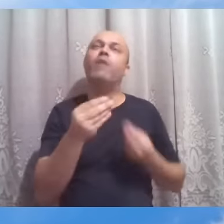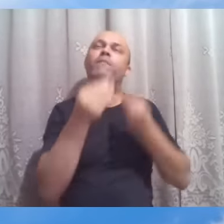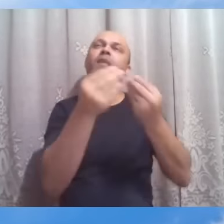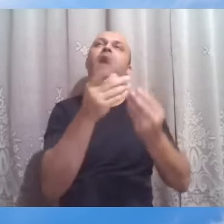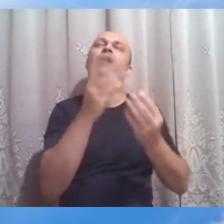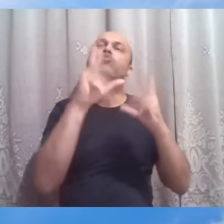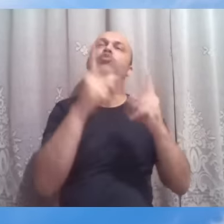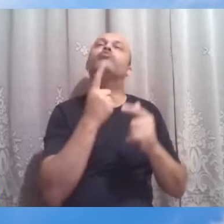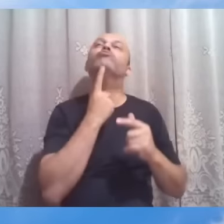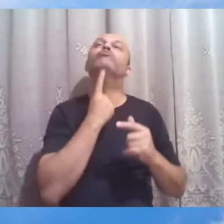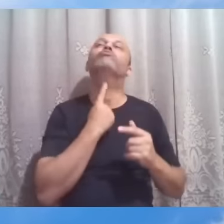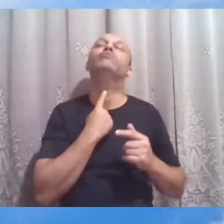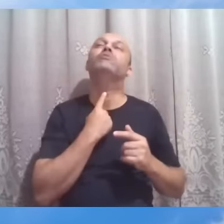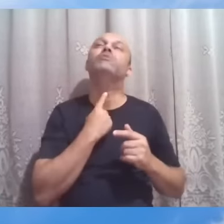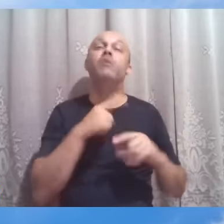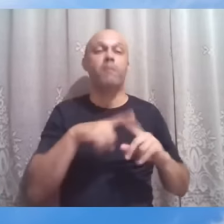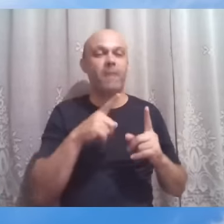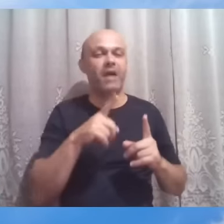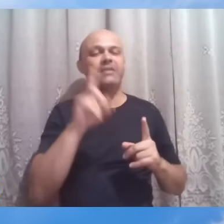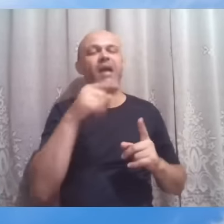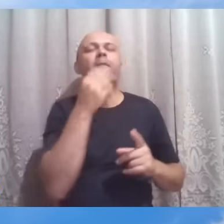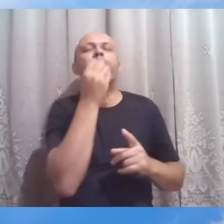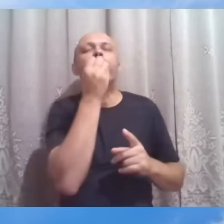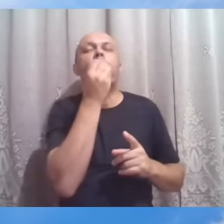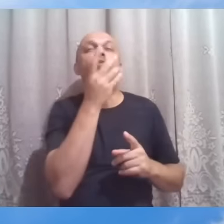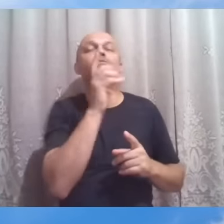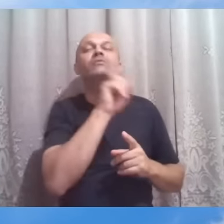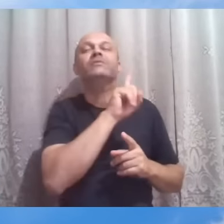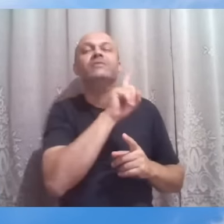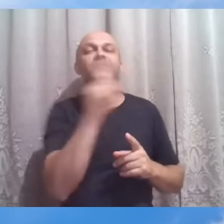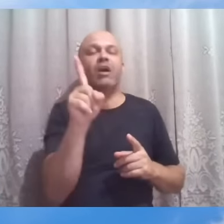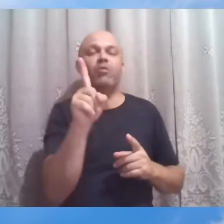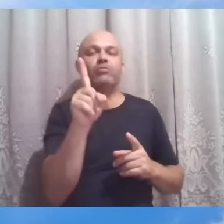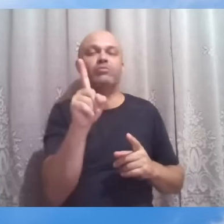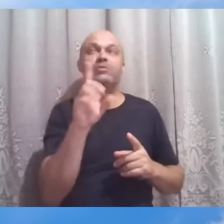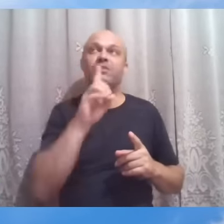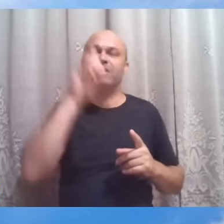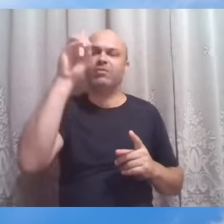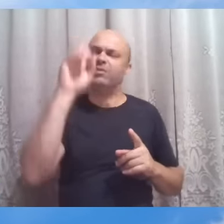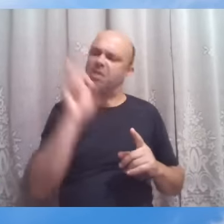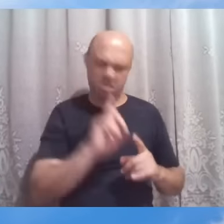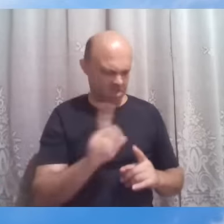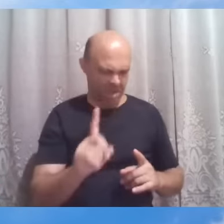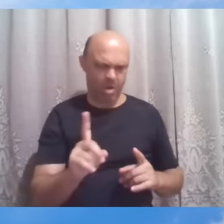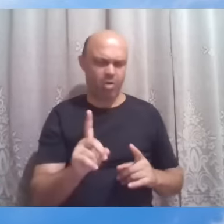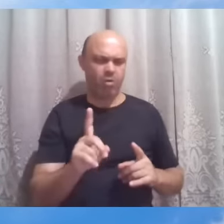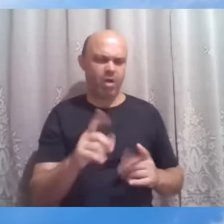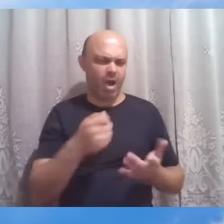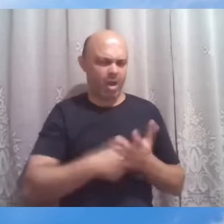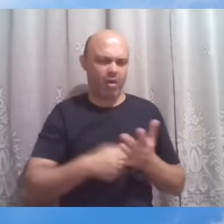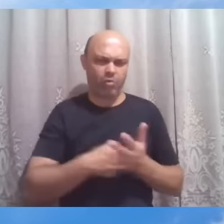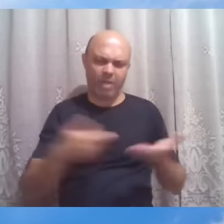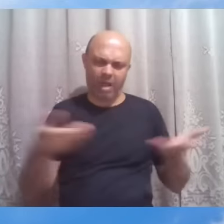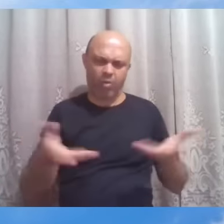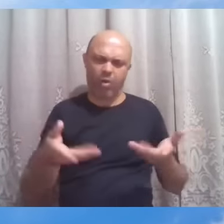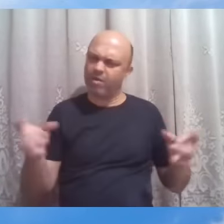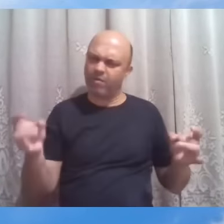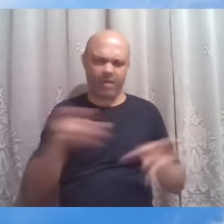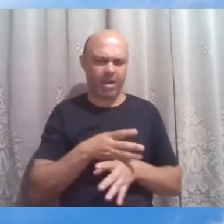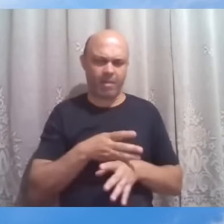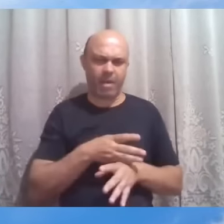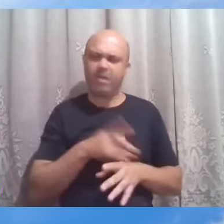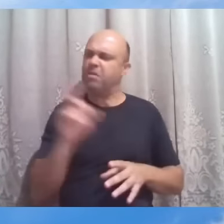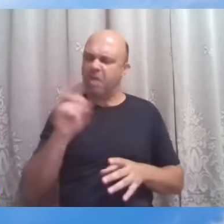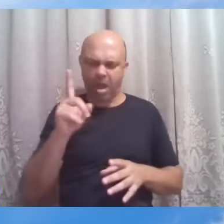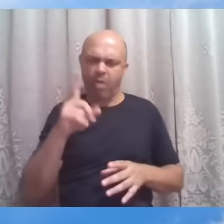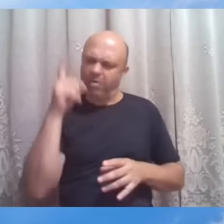mas são os benditos não os de Deus não a luta não vai cessar por hora não a dificuldade vai permanecer